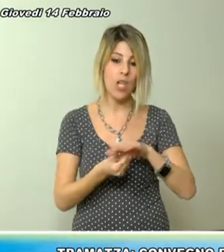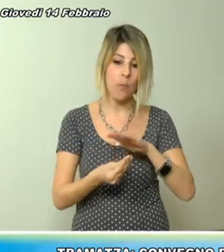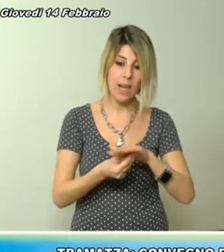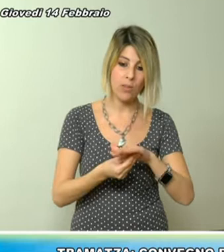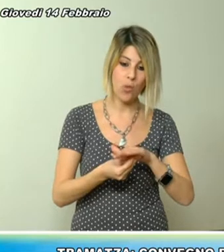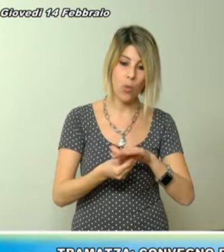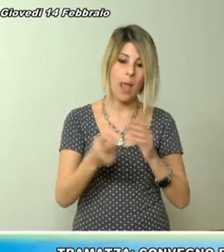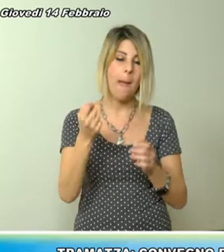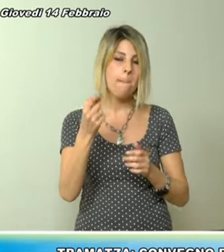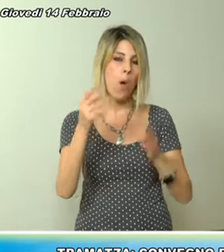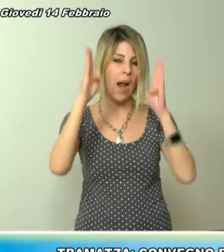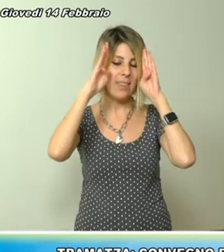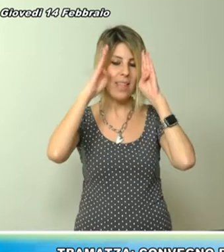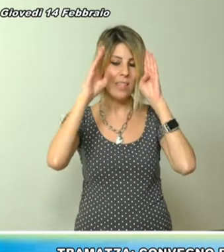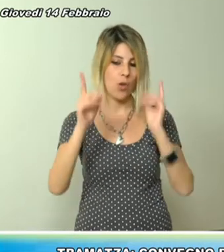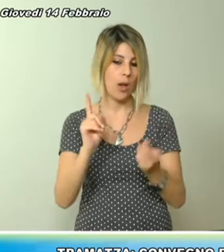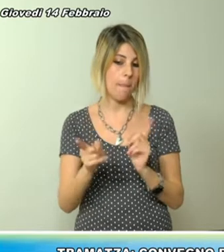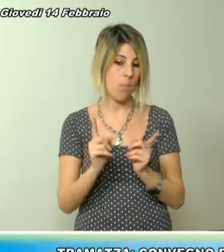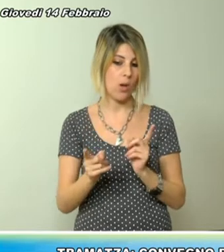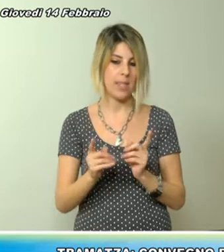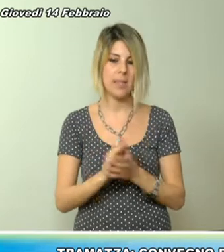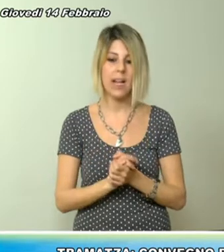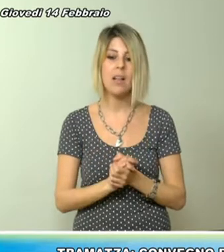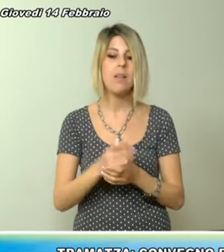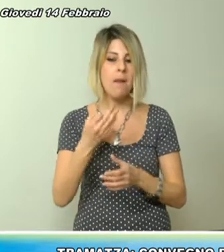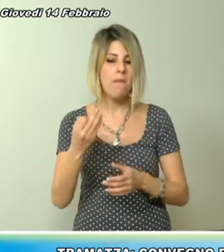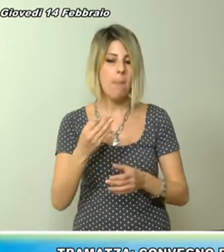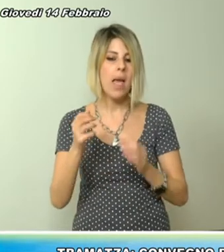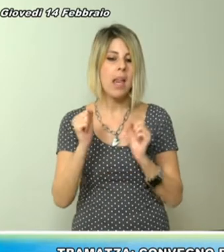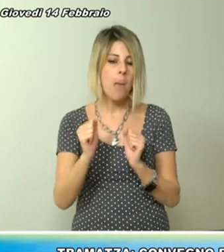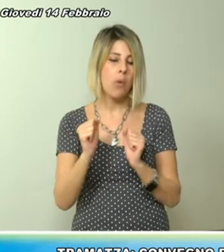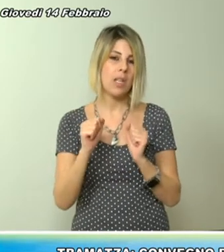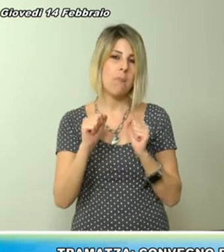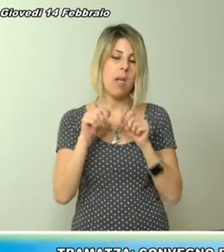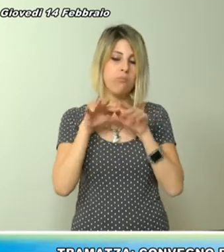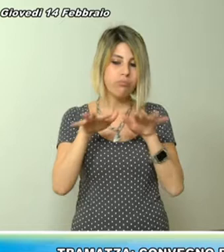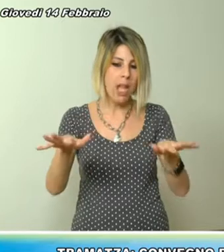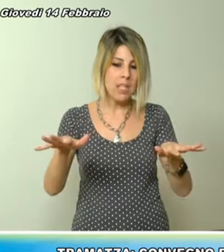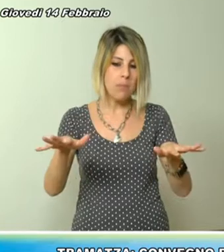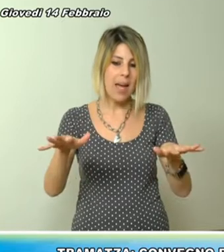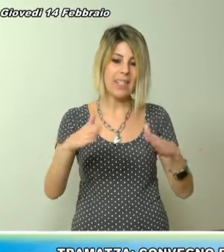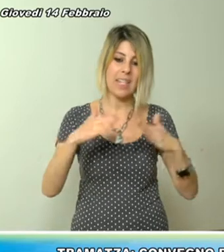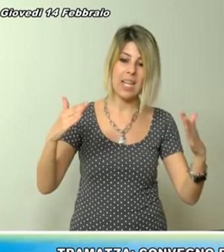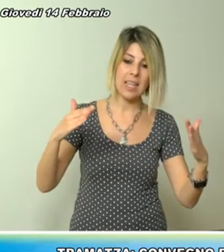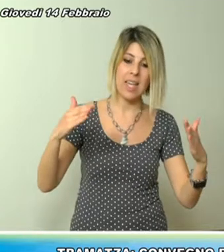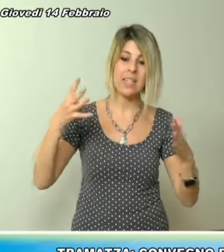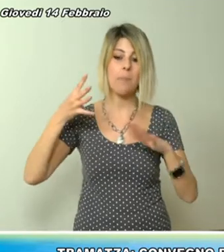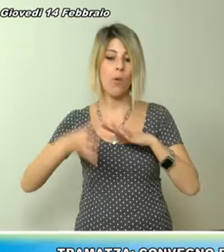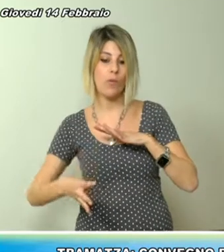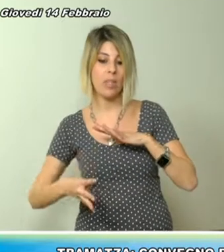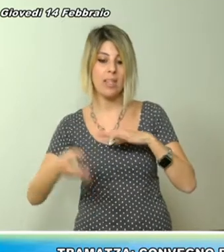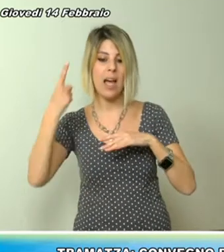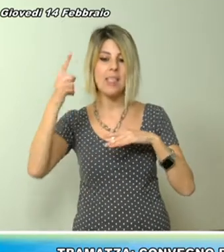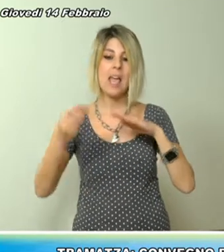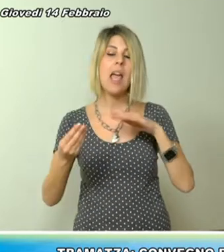comunicato sindacale nonostante le innumerevoli difficoltà degli operatori e la scarsa attenzione del sistema politico è ottima